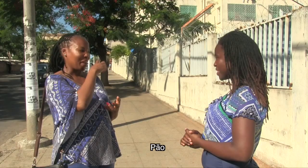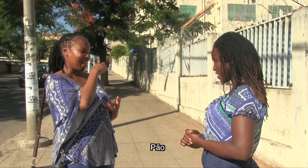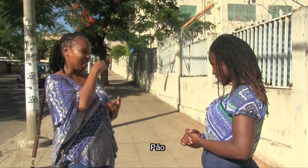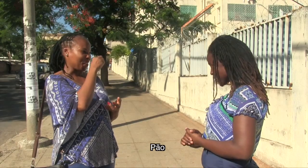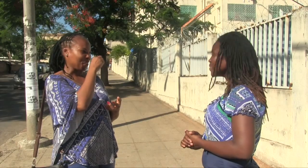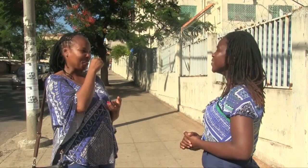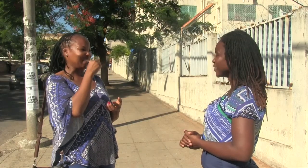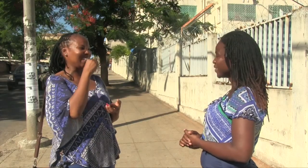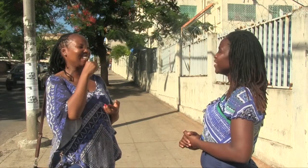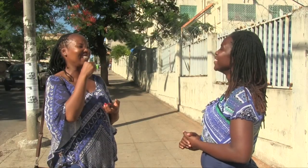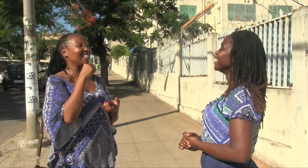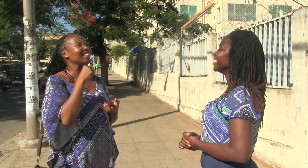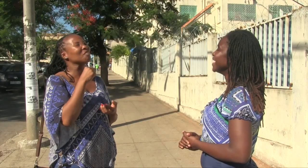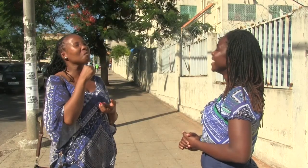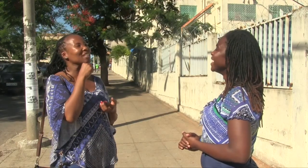Pão.